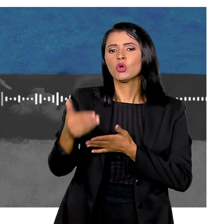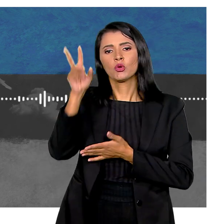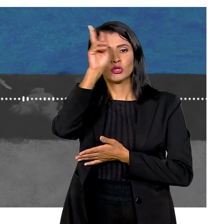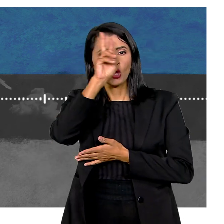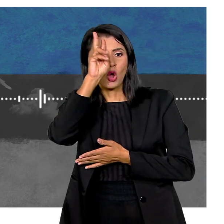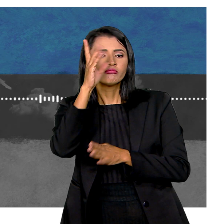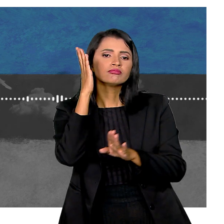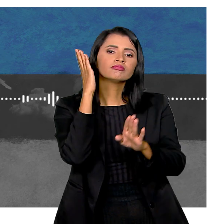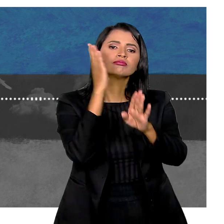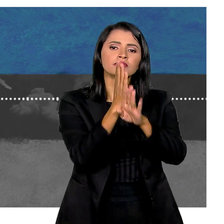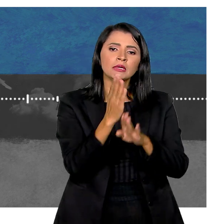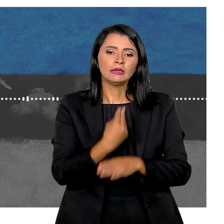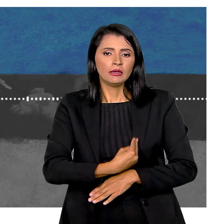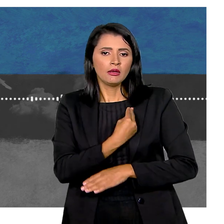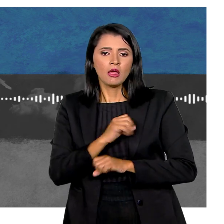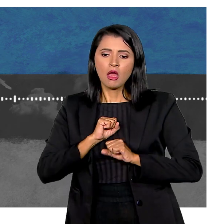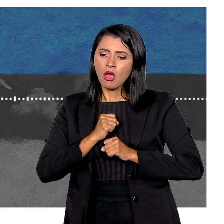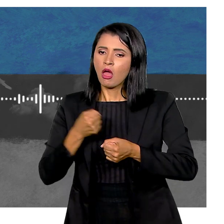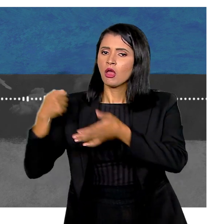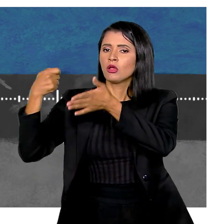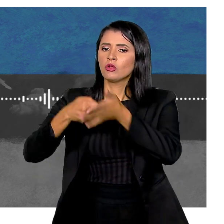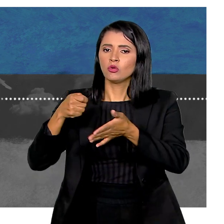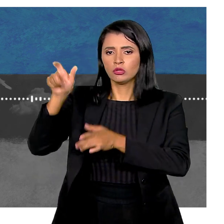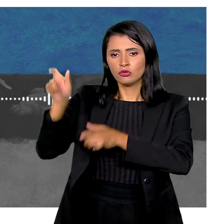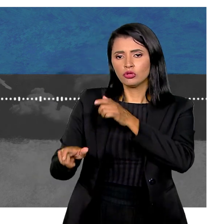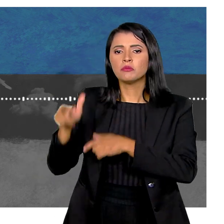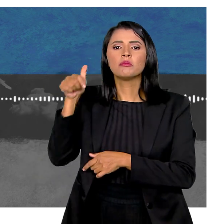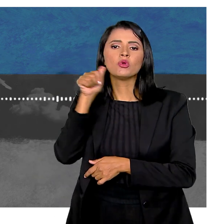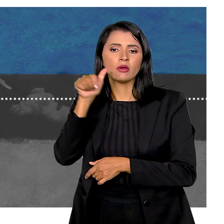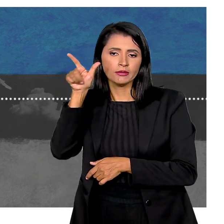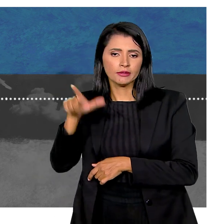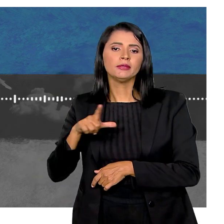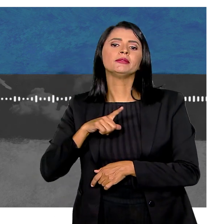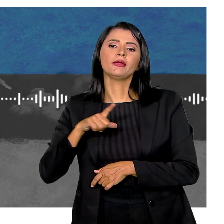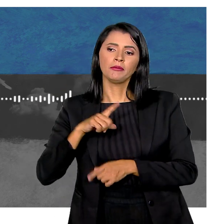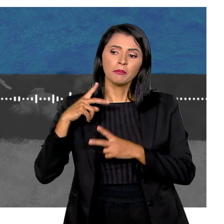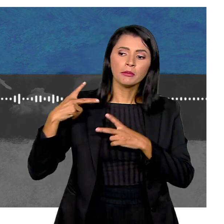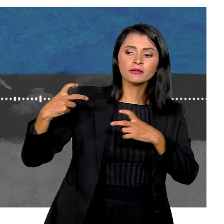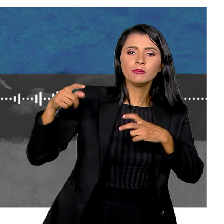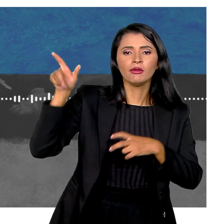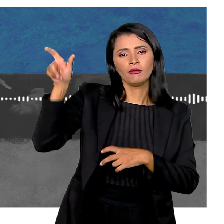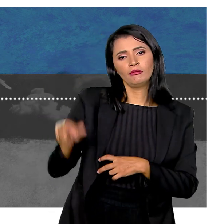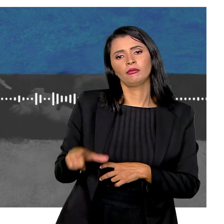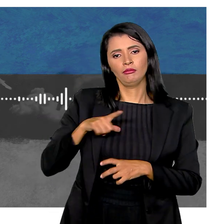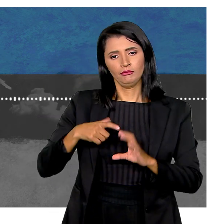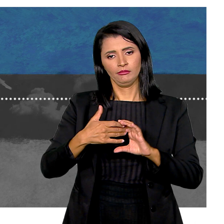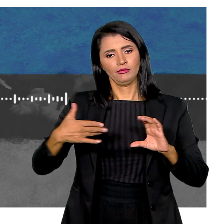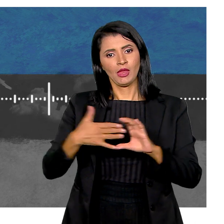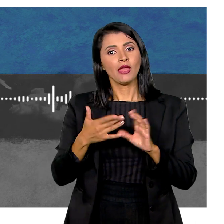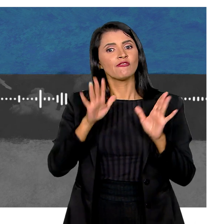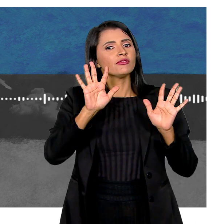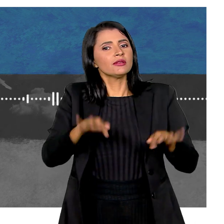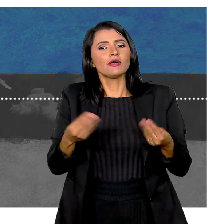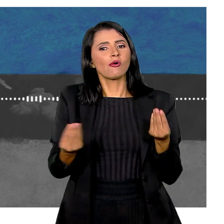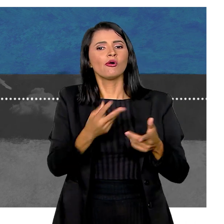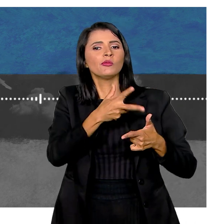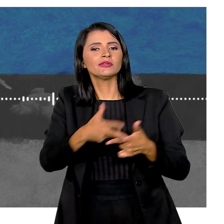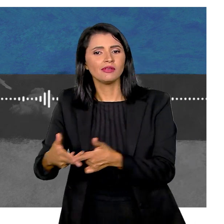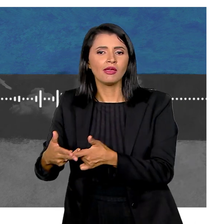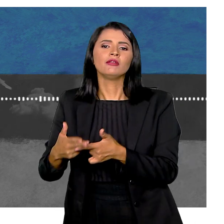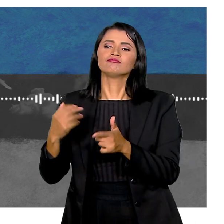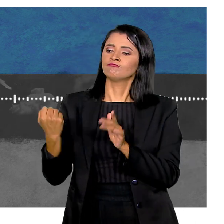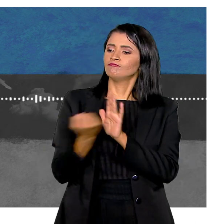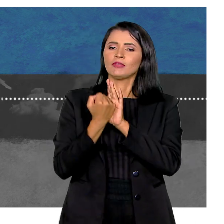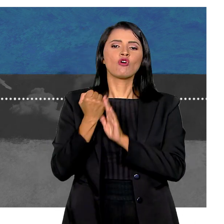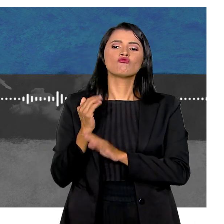descoberta Convívio E luta por visibilidade de mulheres com doenças raras E nada melhor do que terminar a série Com o legado e o